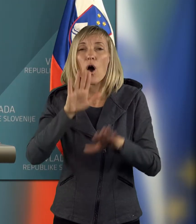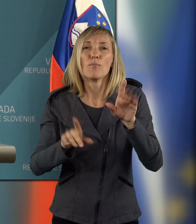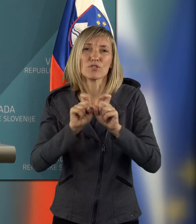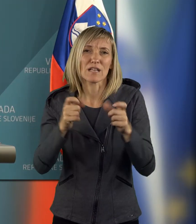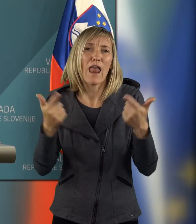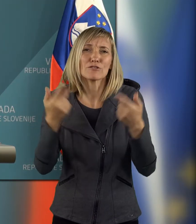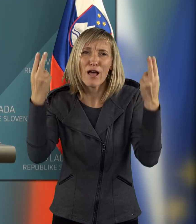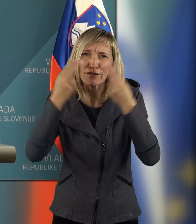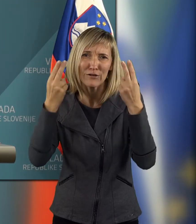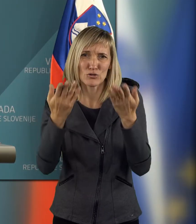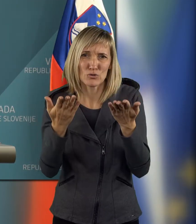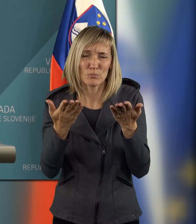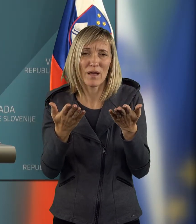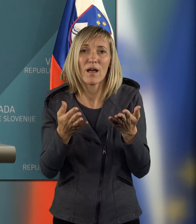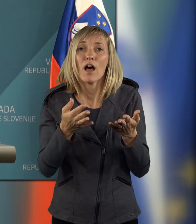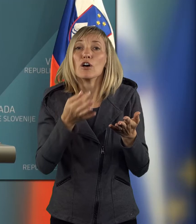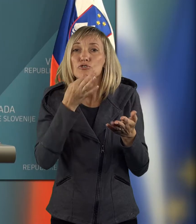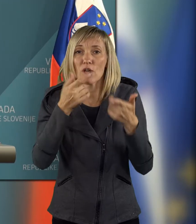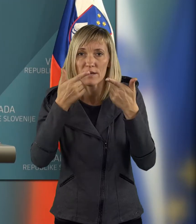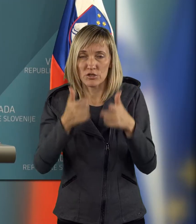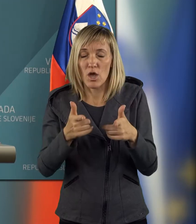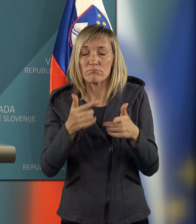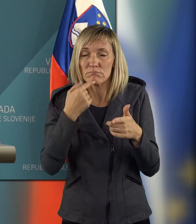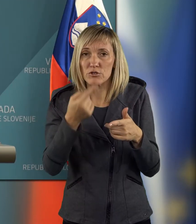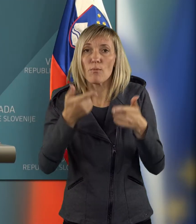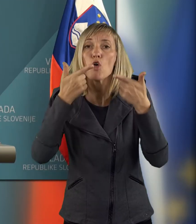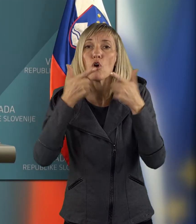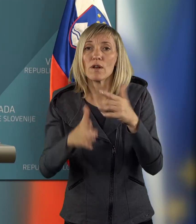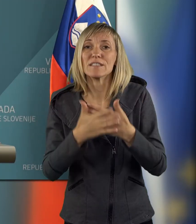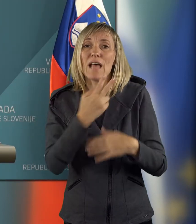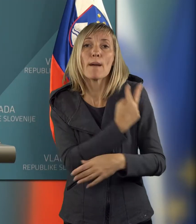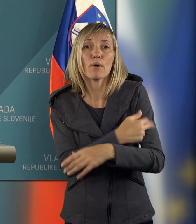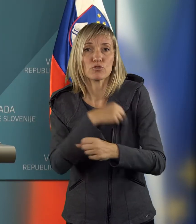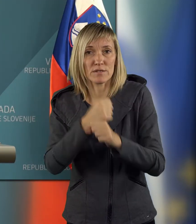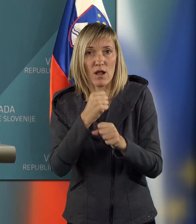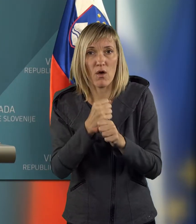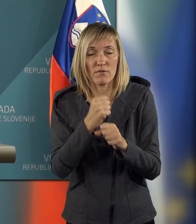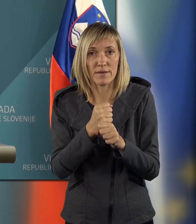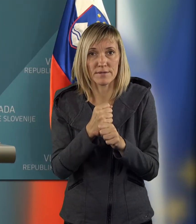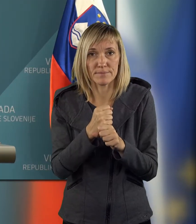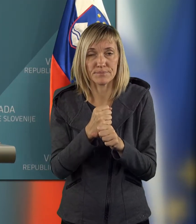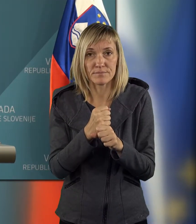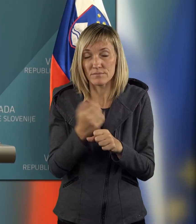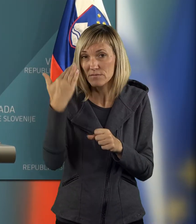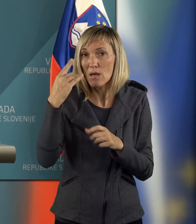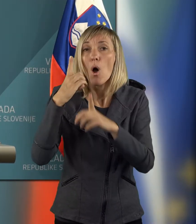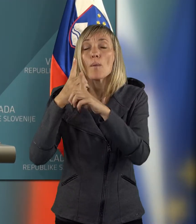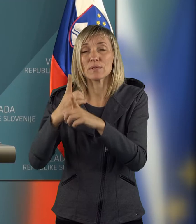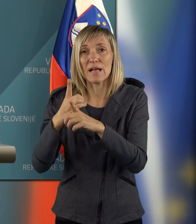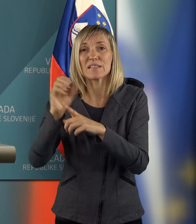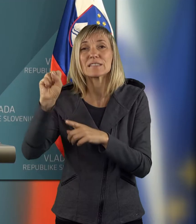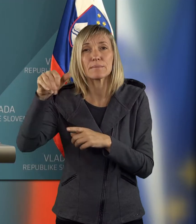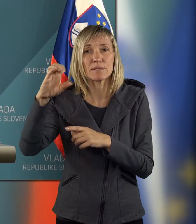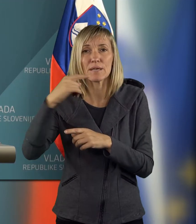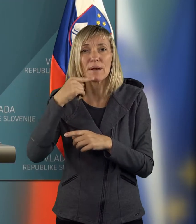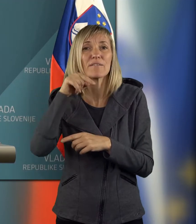zaradi lažjega razumevanja, ko govorimo o dovoljenju za blnišnično dejavnost, gospod Zorman, slanjci SMC, zadnjiš dejav, da je to